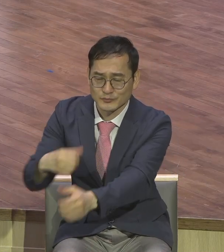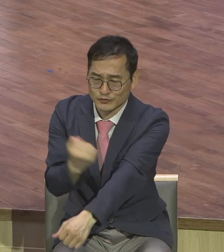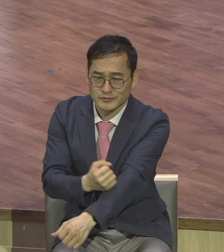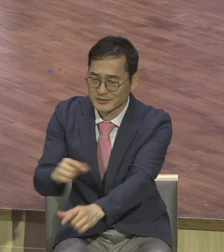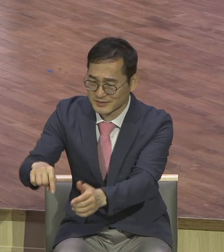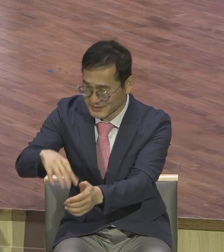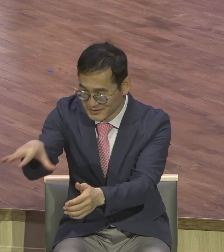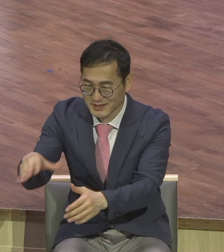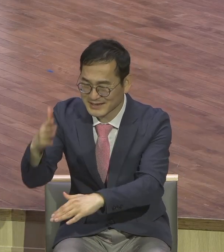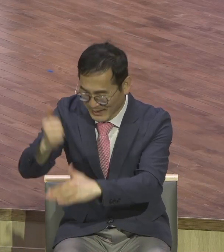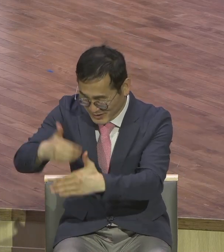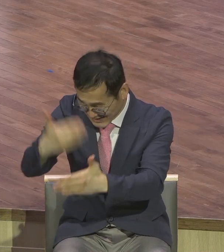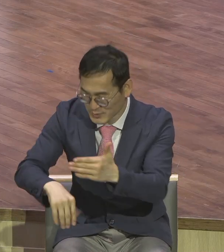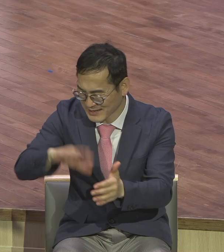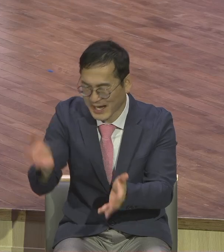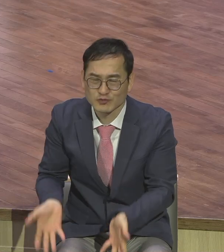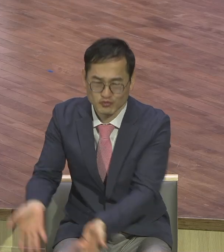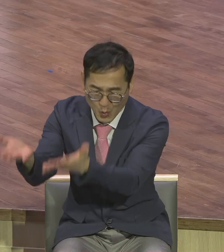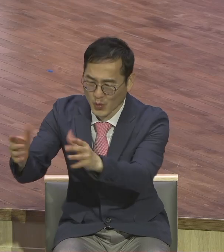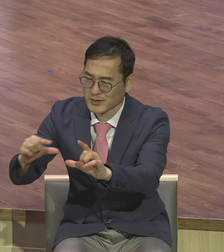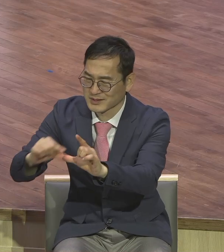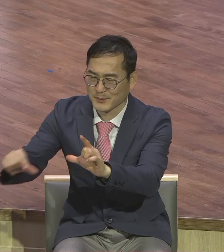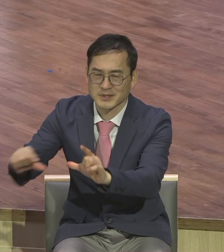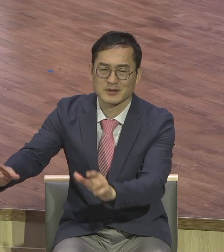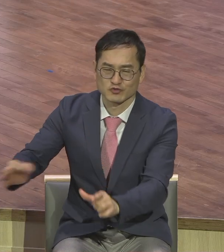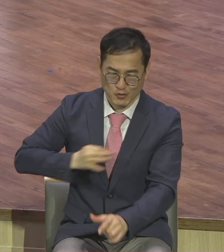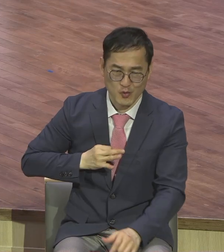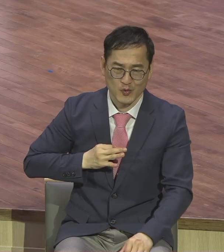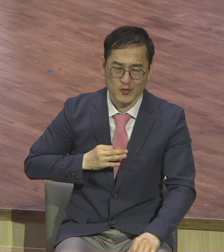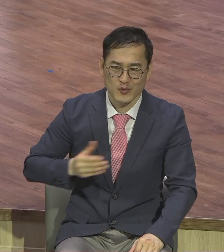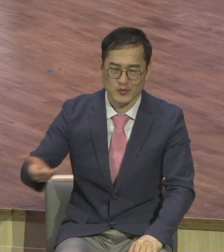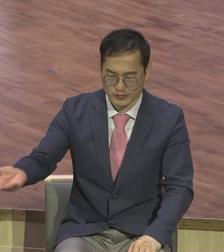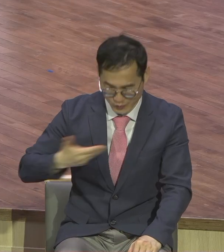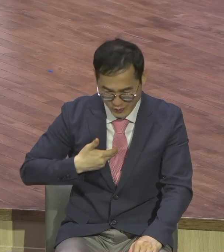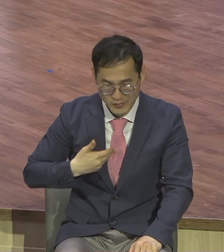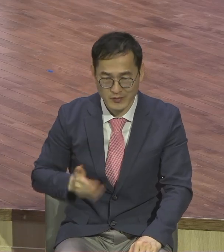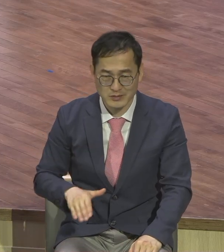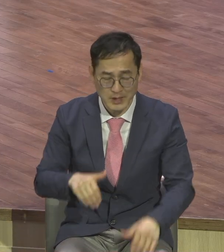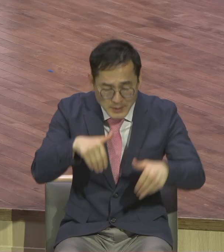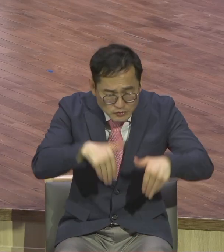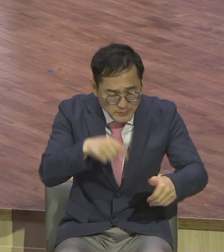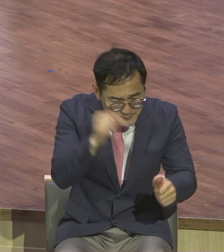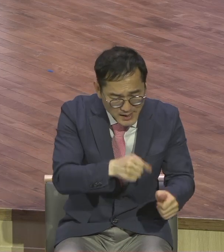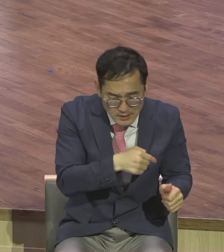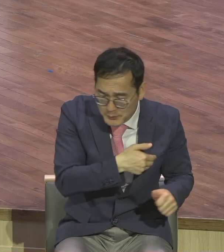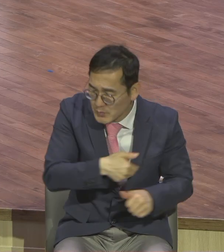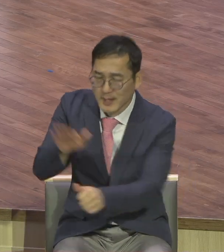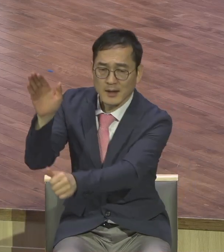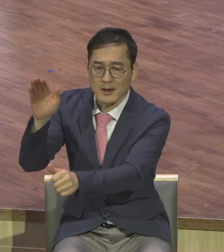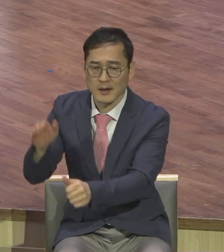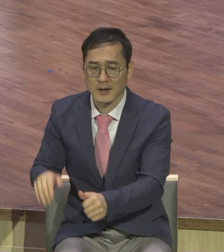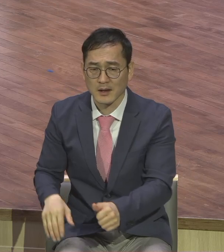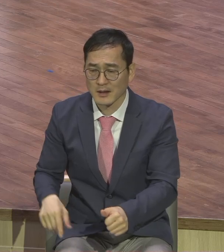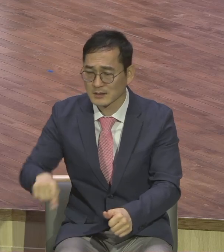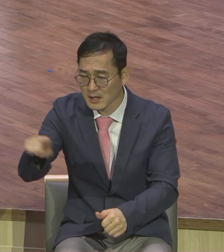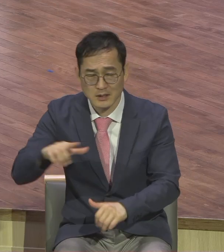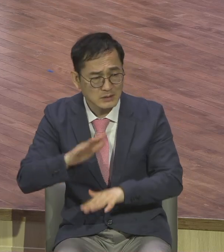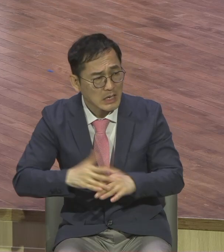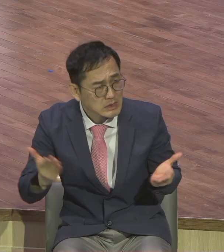이제 신분을 보냈습니다. 일꾼들을 보냈는데 보냈는데 그것을 모여 너무 감사하잖아요. 탄백하게